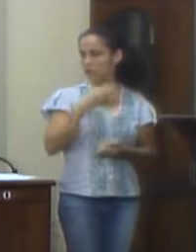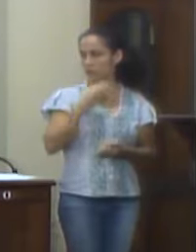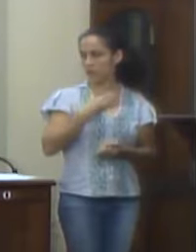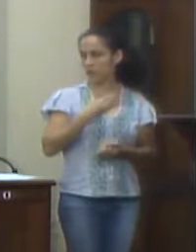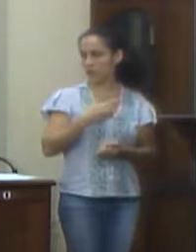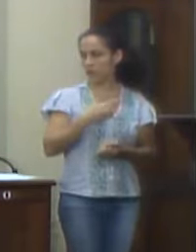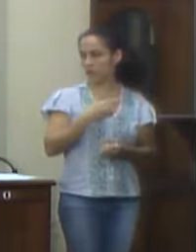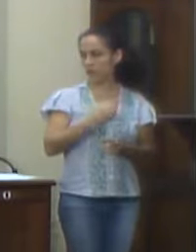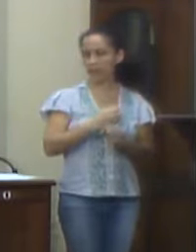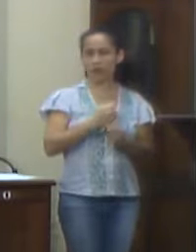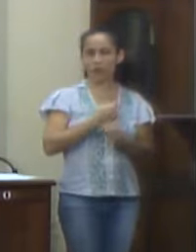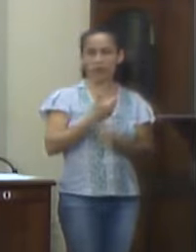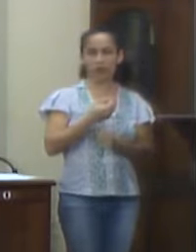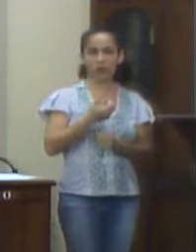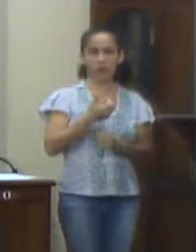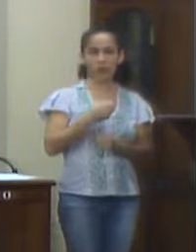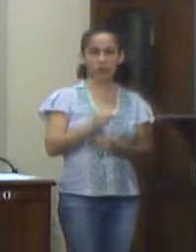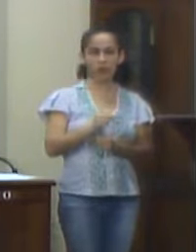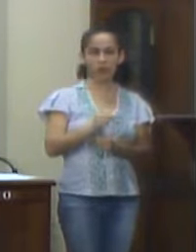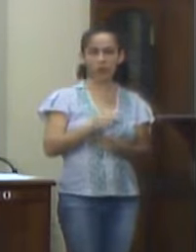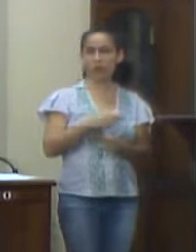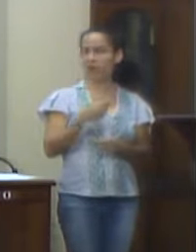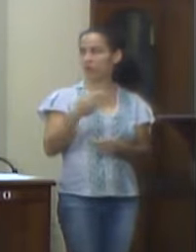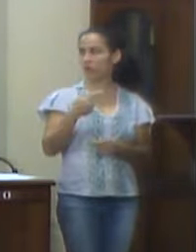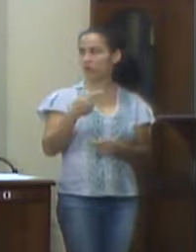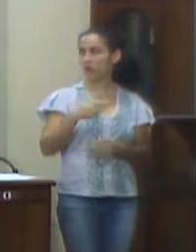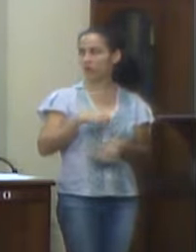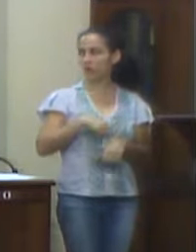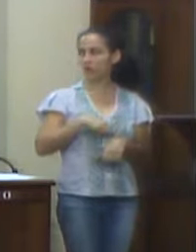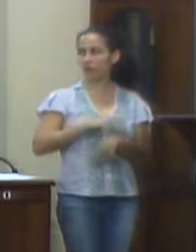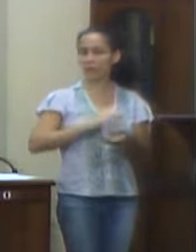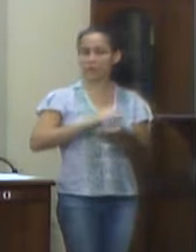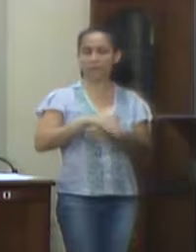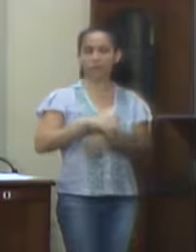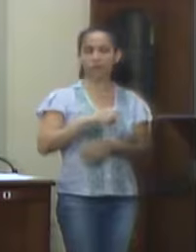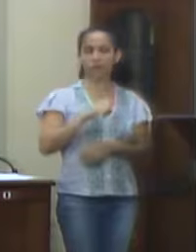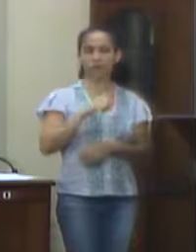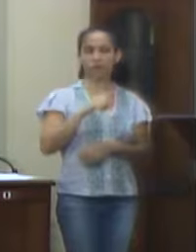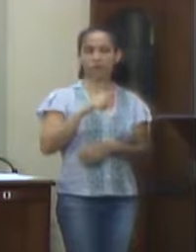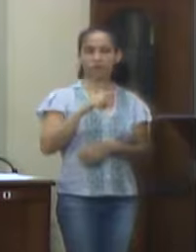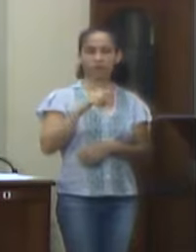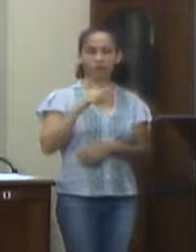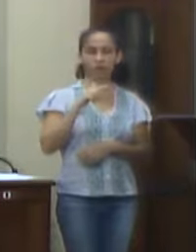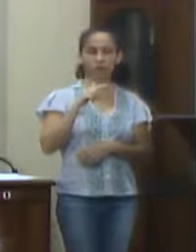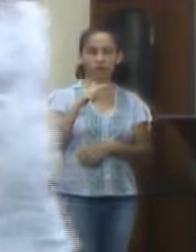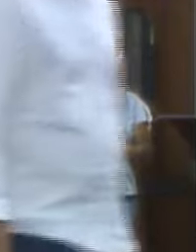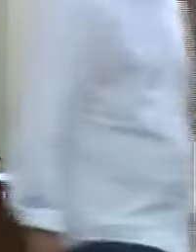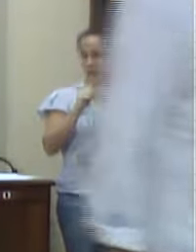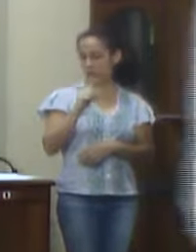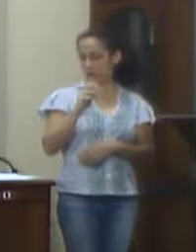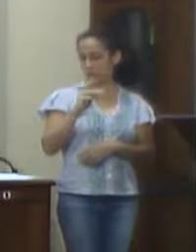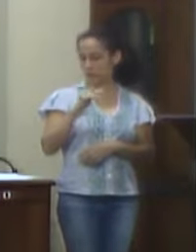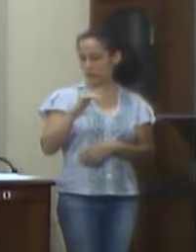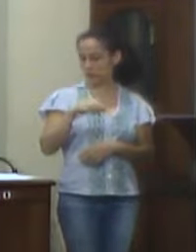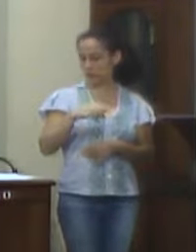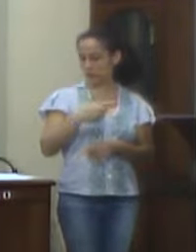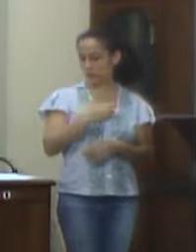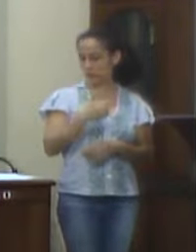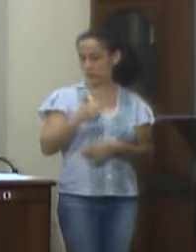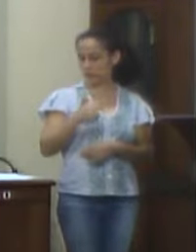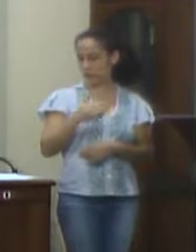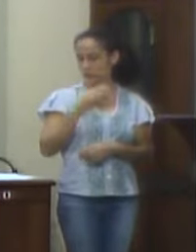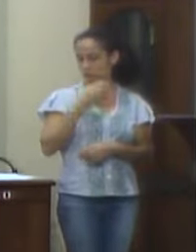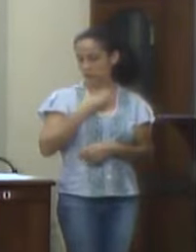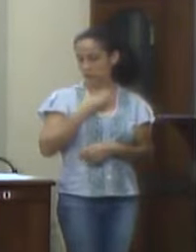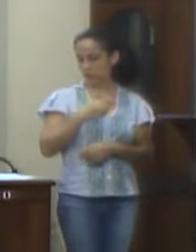de 2018, 7 horas. Cirurgia geral, geriatria, reumatologia e urologia. 21 de dezembro de